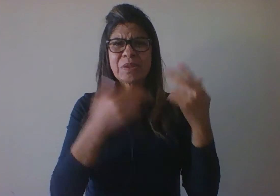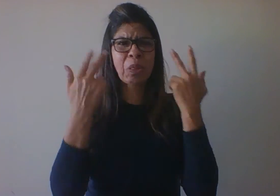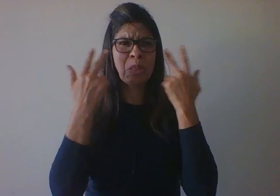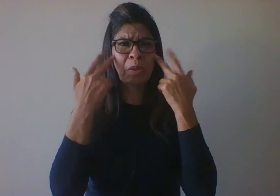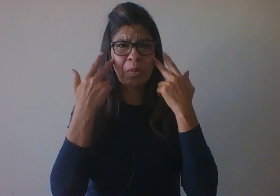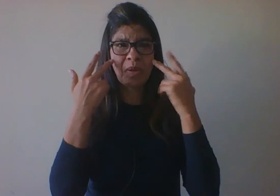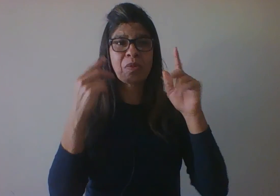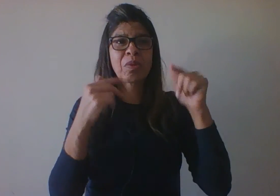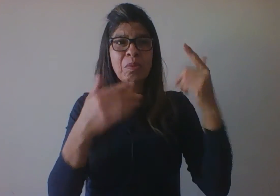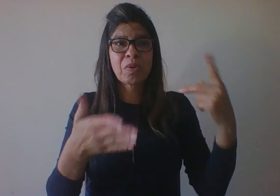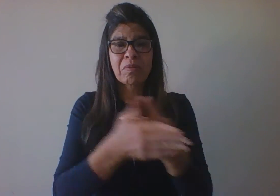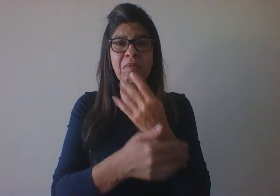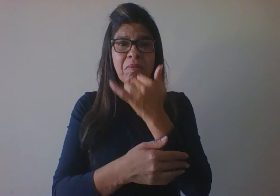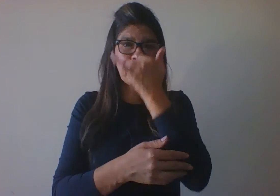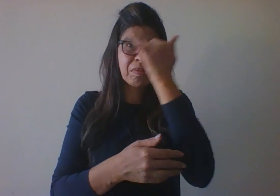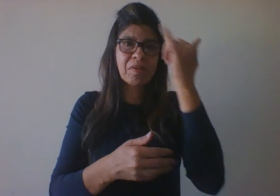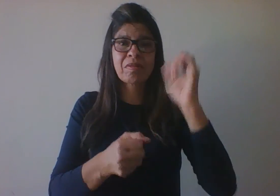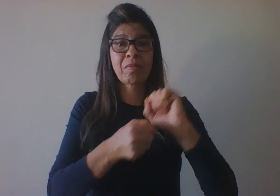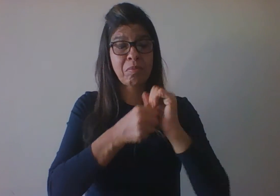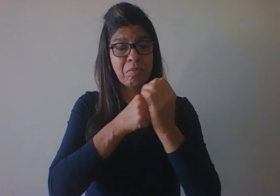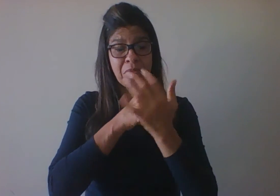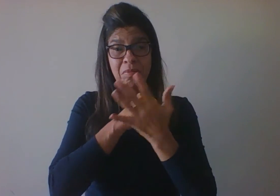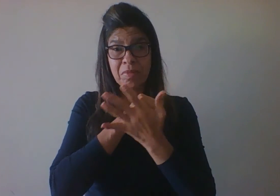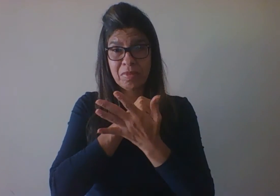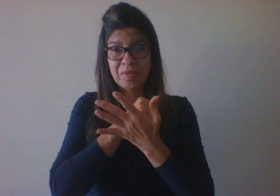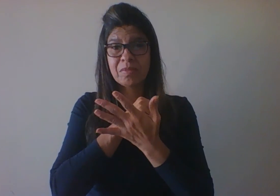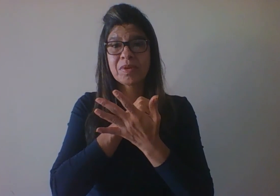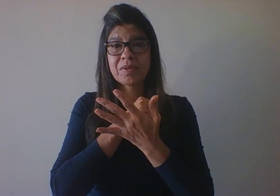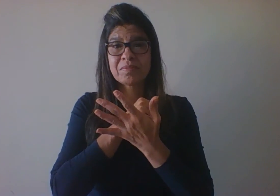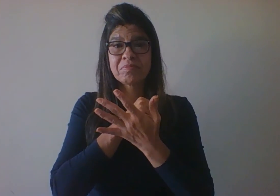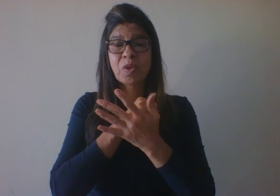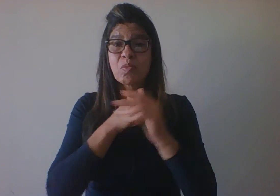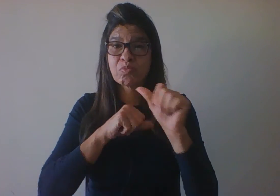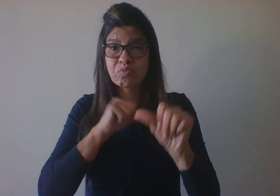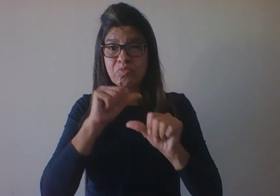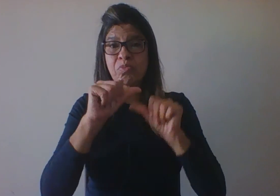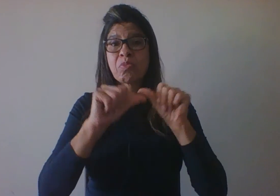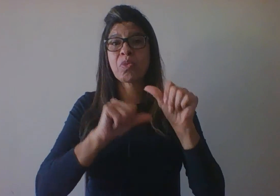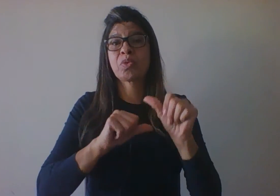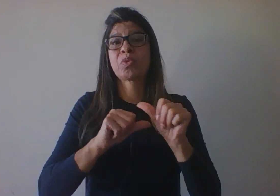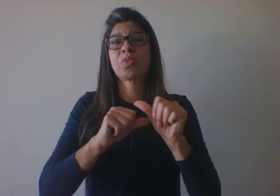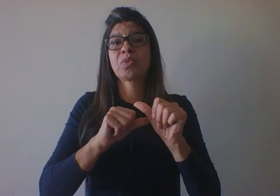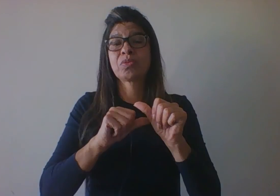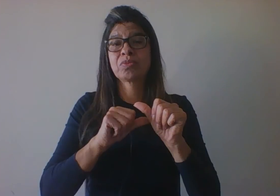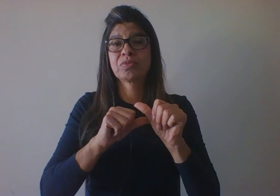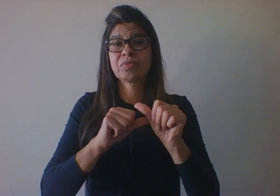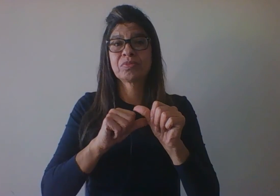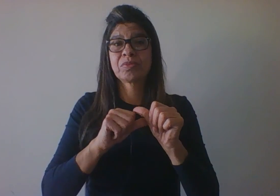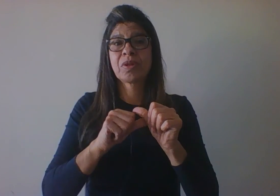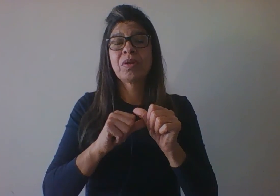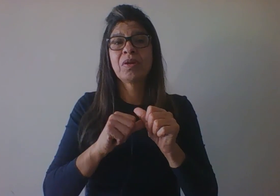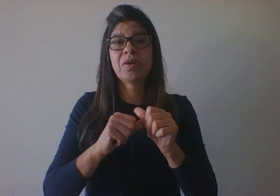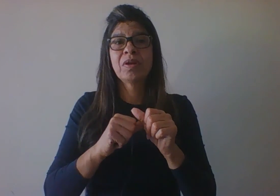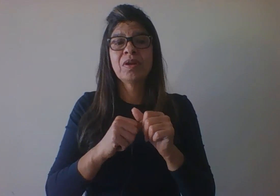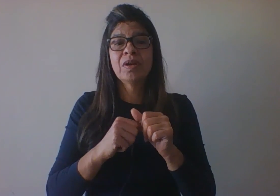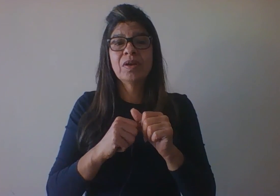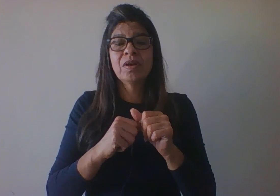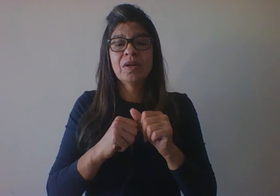de nós estarmos na situação de pandemia. Então, você se inscreve nos espaços coletivos, a